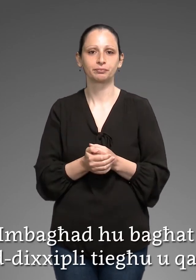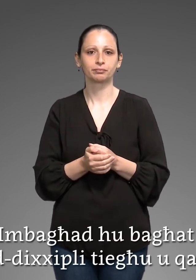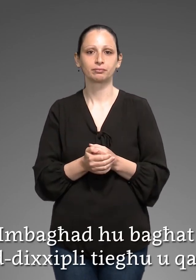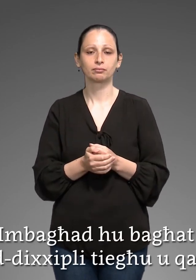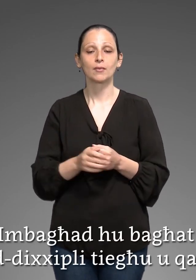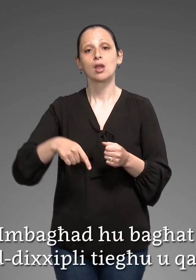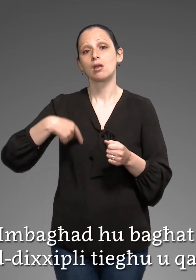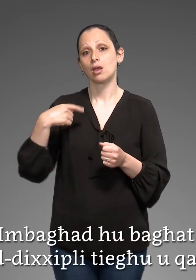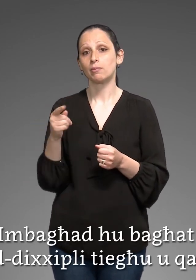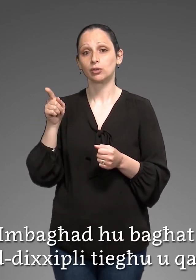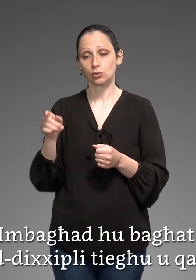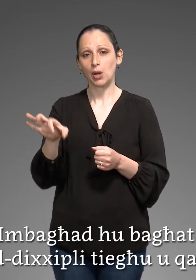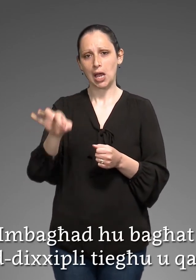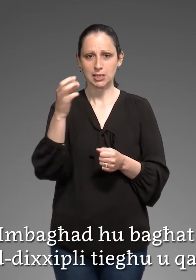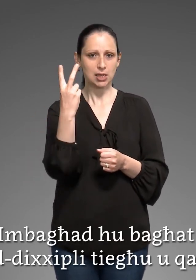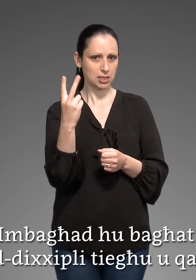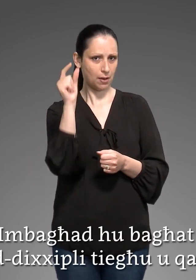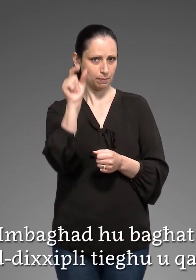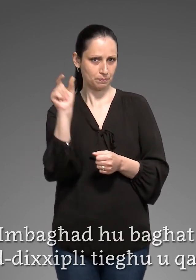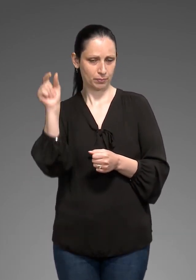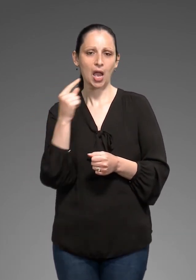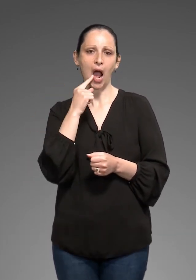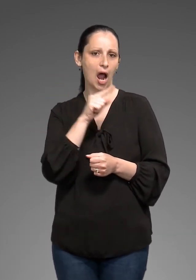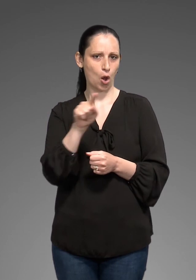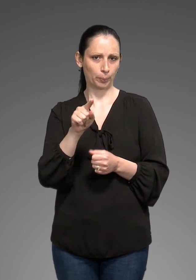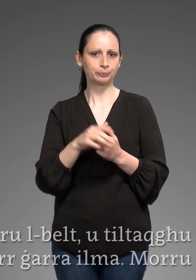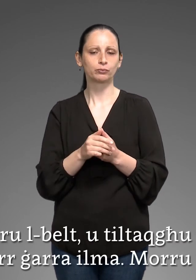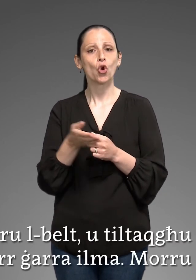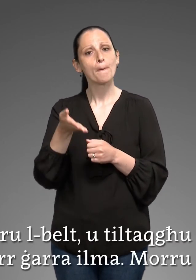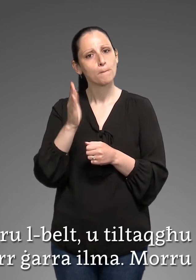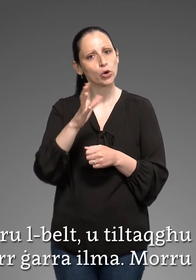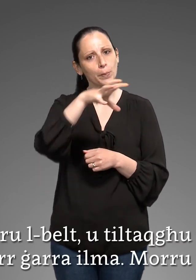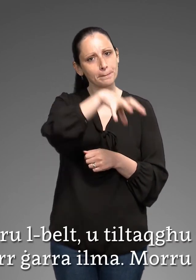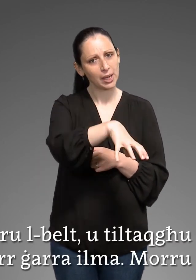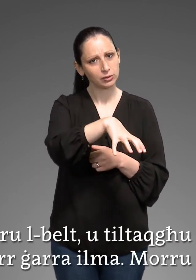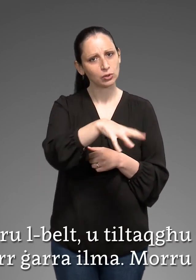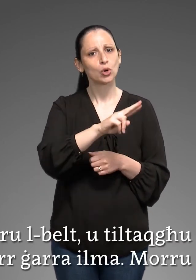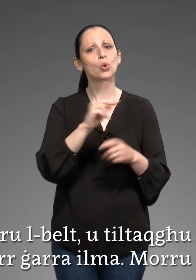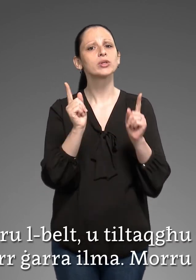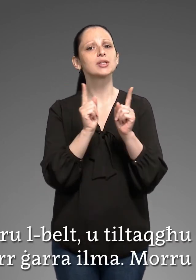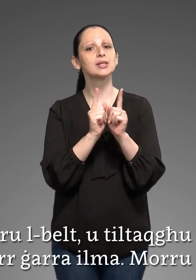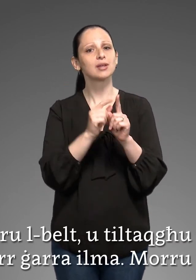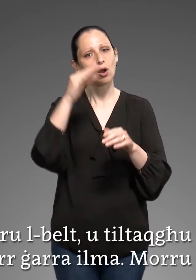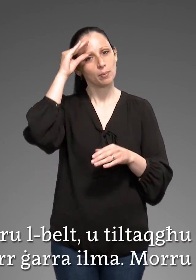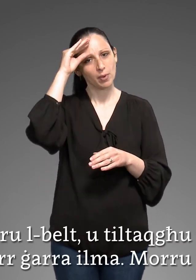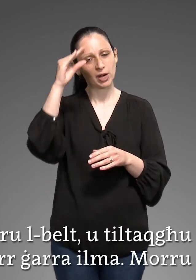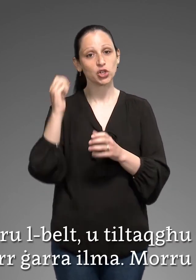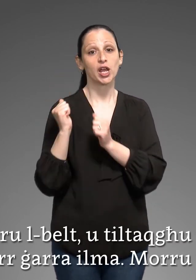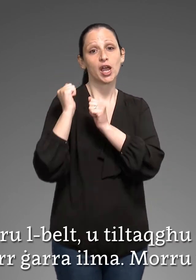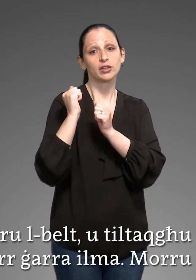Imbaħtu u baħt tnajn middixi pli tijaw U għalilom Marru l-belt U til-ta'u maraġel Iġor ġarra il-ma